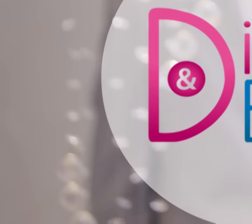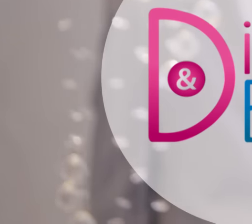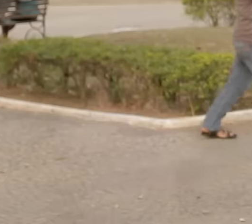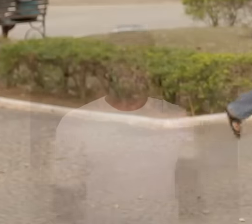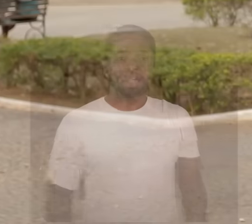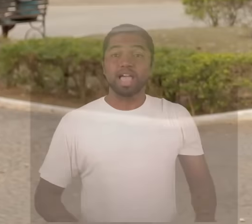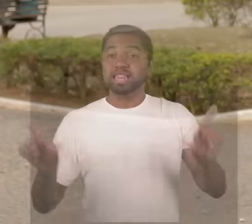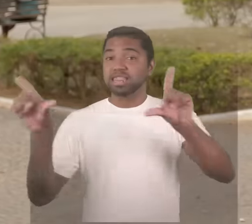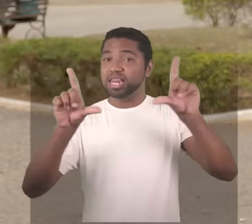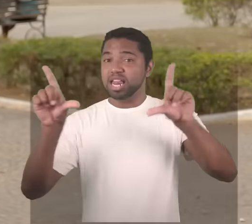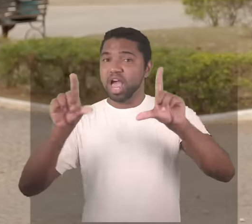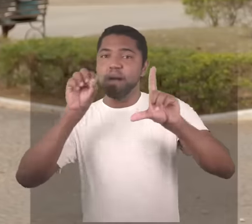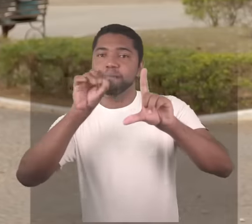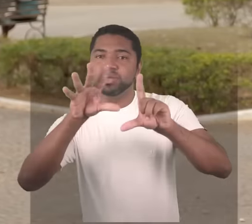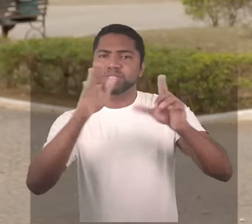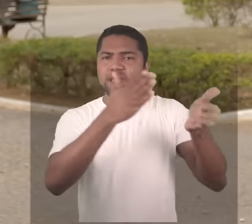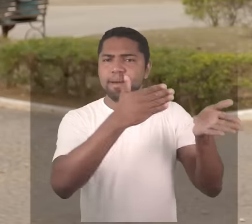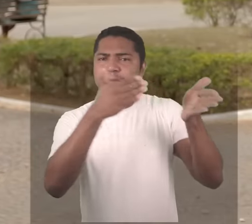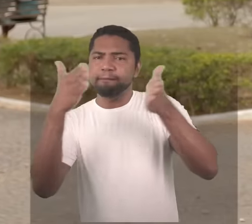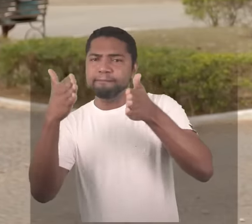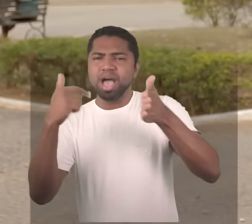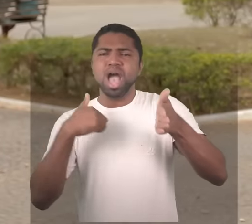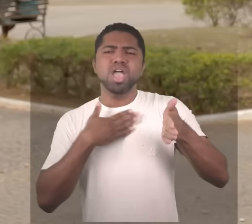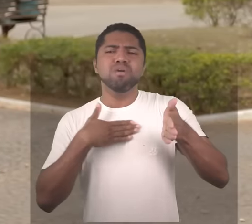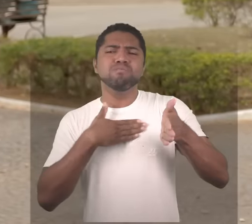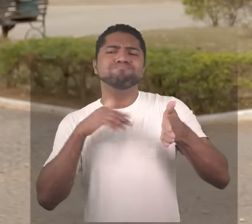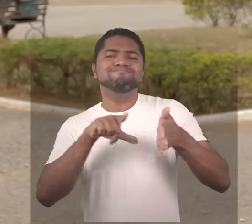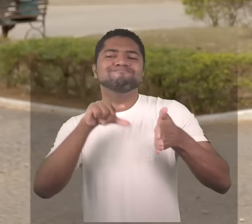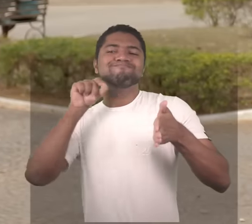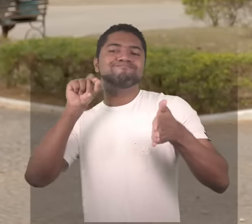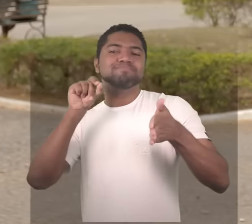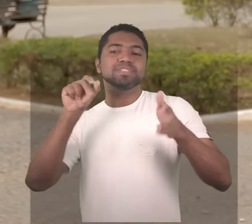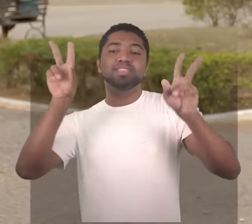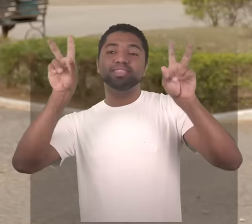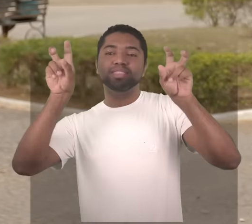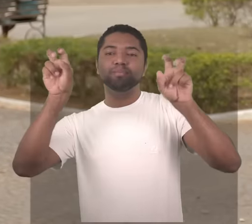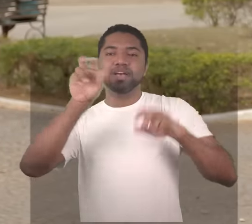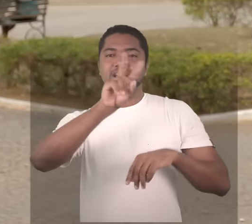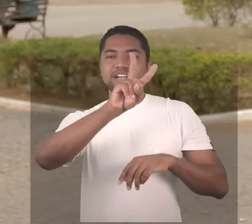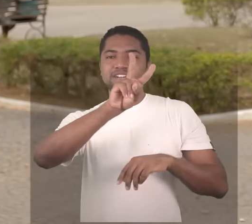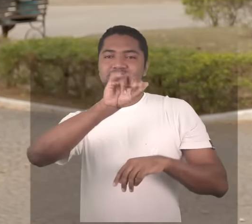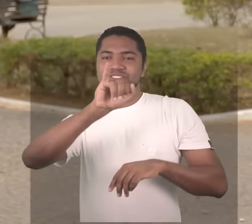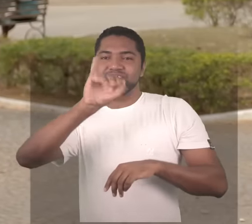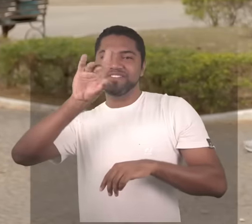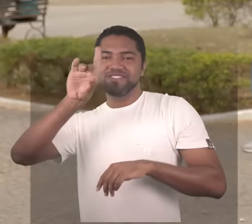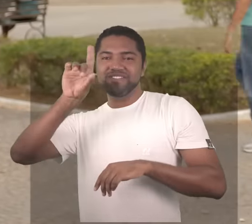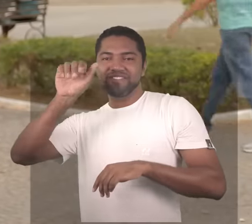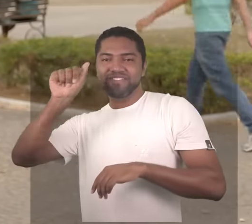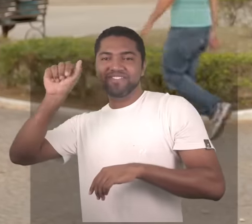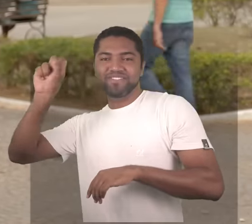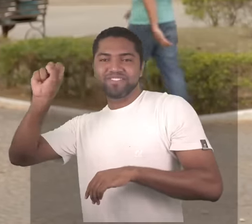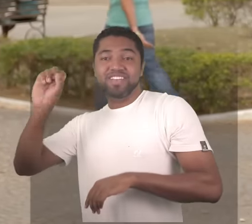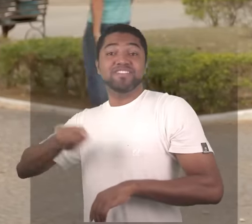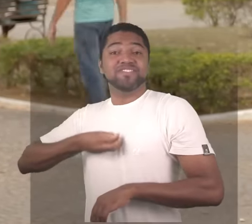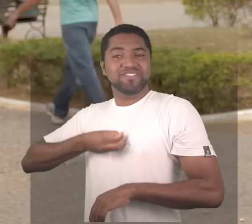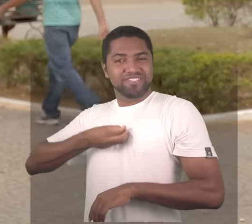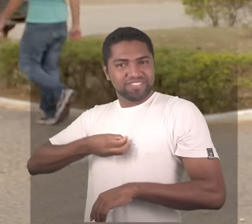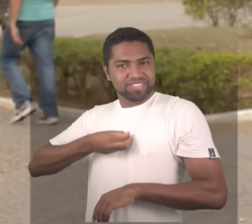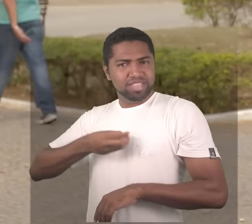Um dos quadros que eu mais gosto de apresentar no programa é o quadro Vidas aonde a gente vai atrás de famílias, de histórias